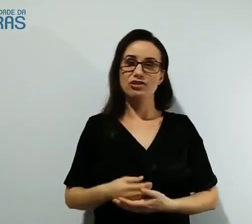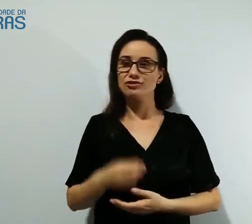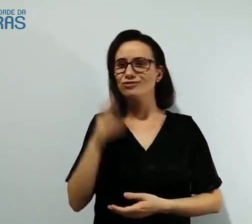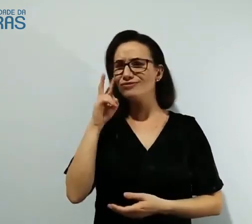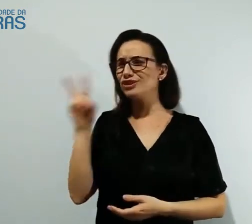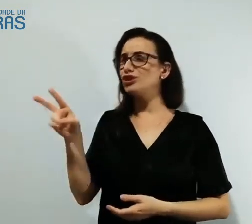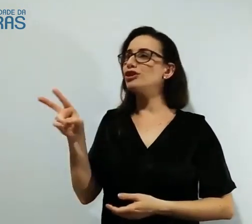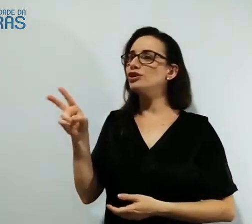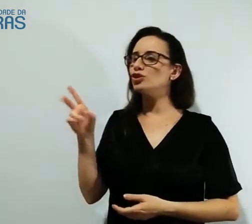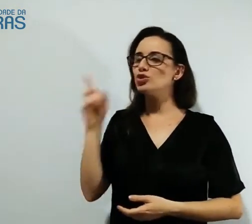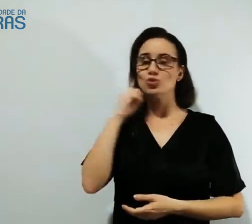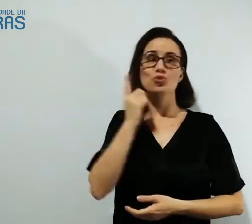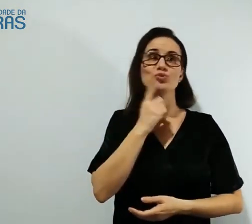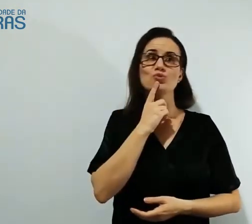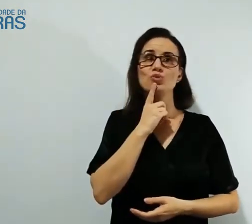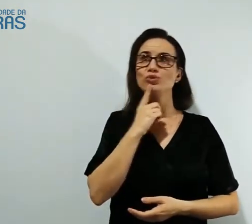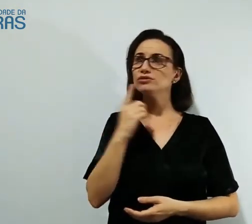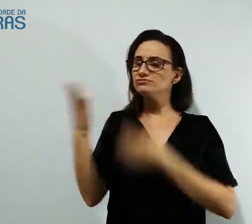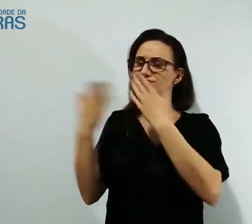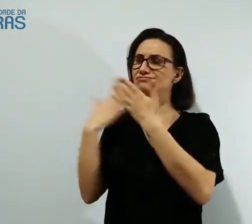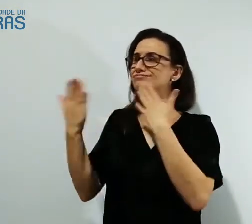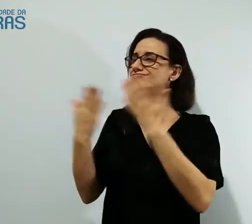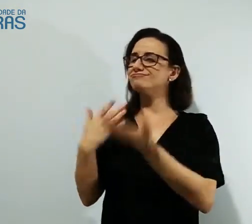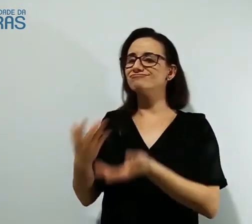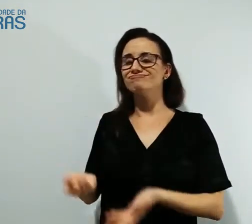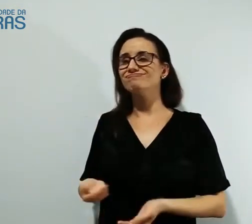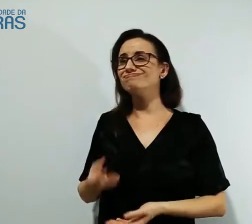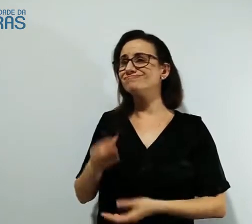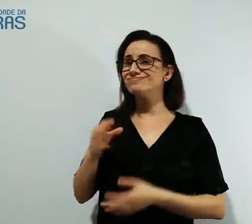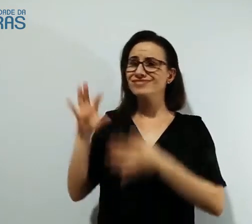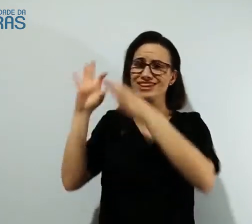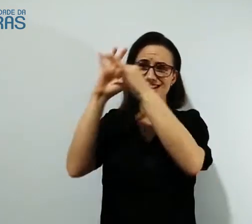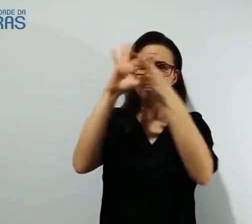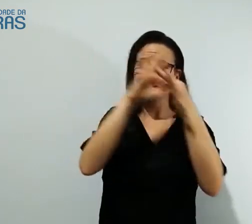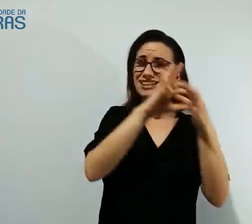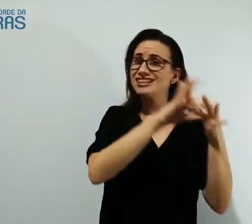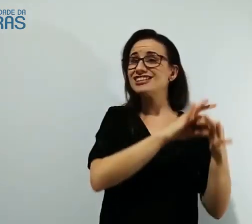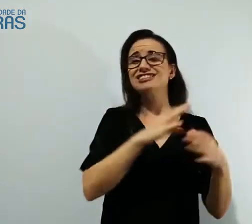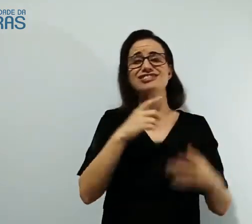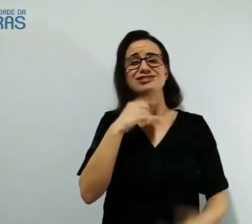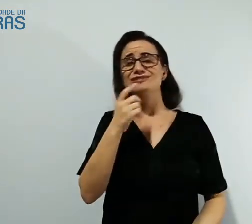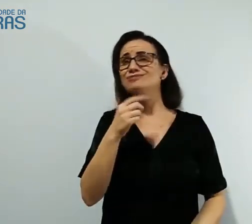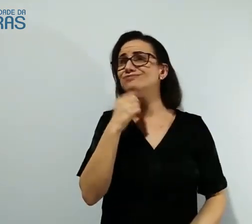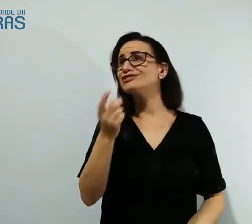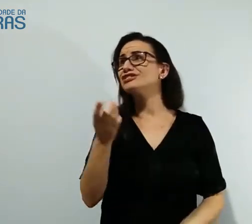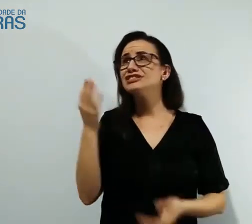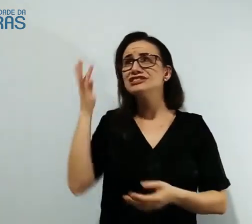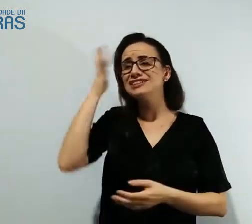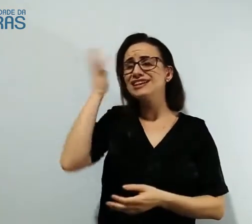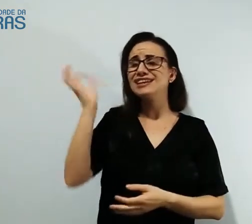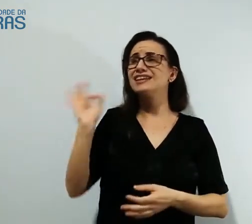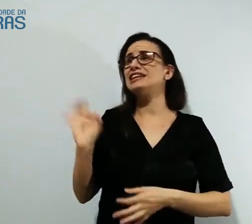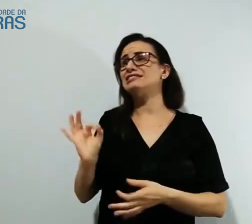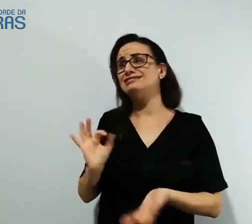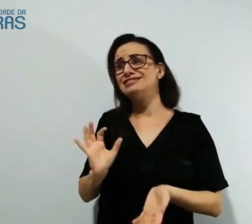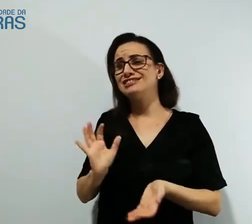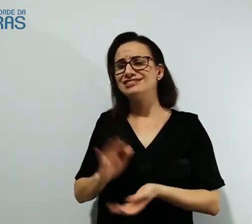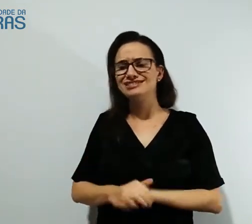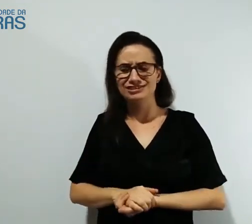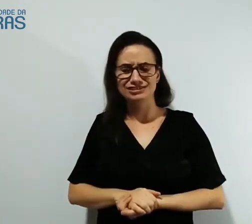aprender a libras. Eu vi os surdos sinalizando e eu não conseguia entender nada. Eu pensei que eu nunca seria capaz de entender o que